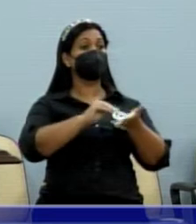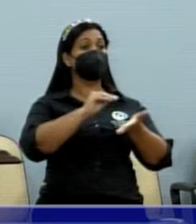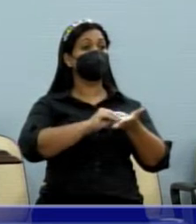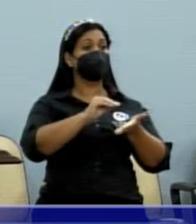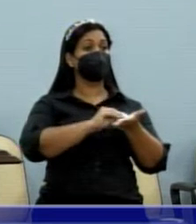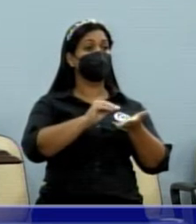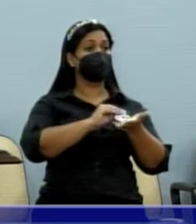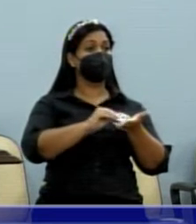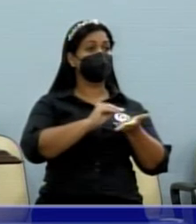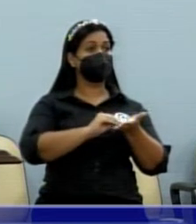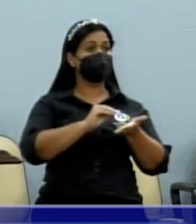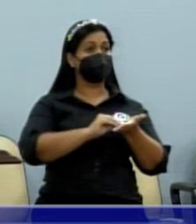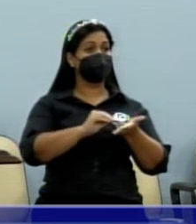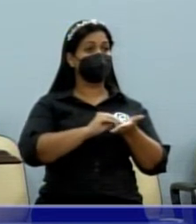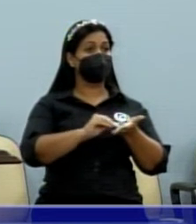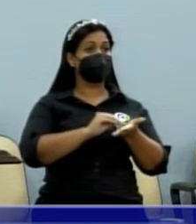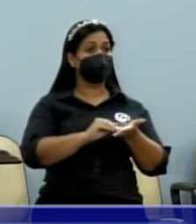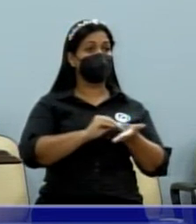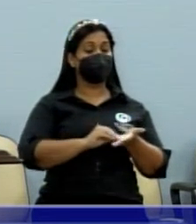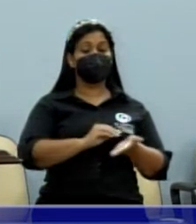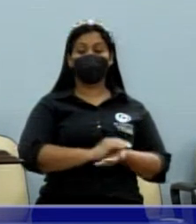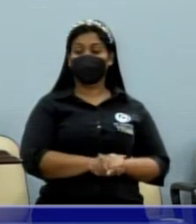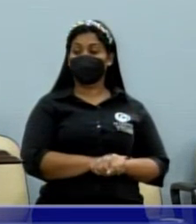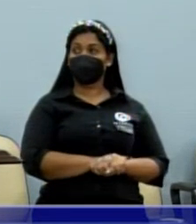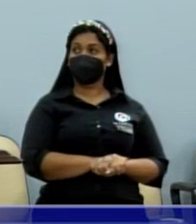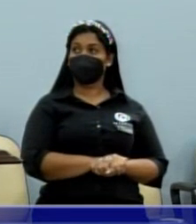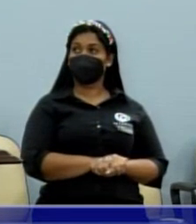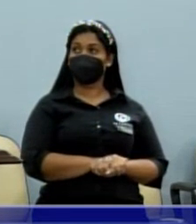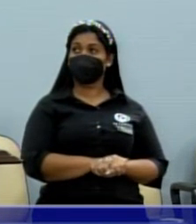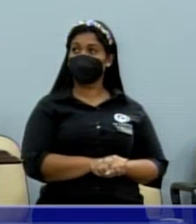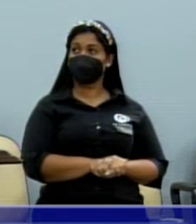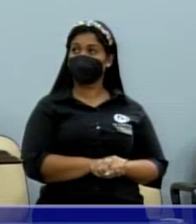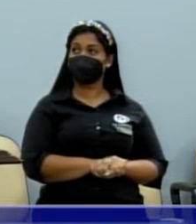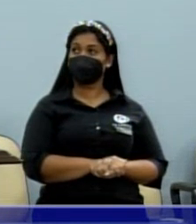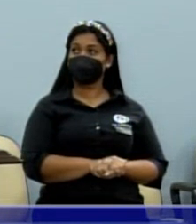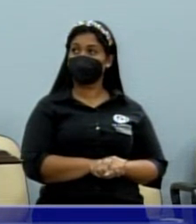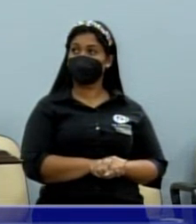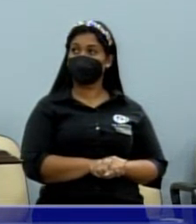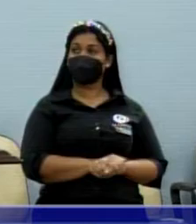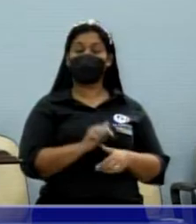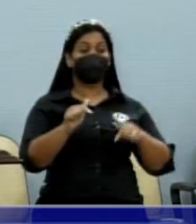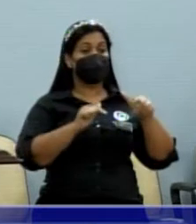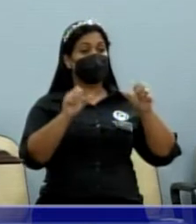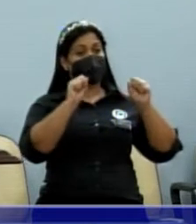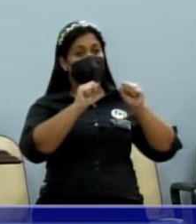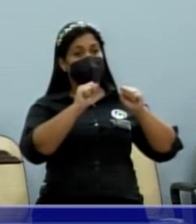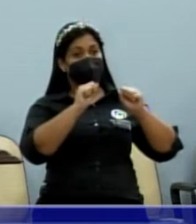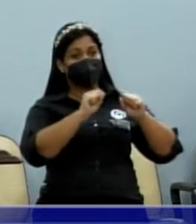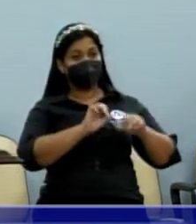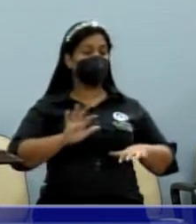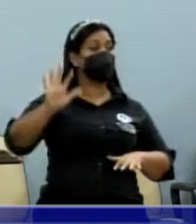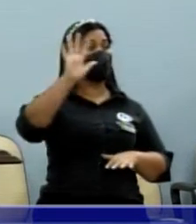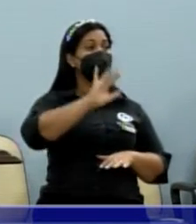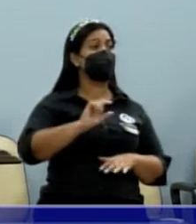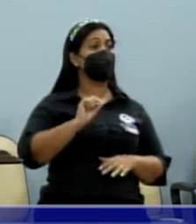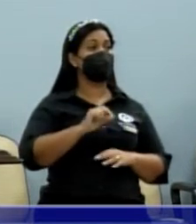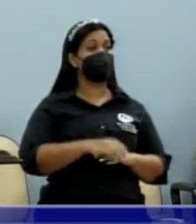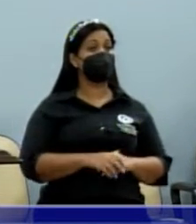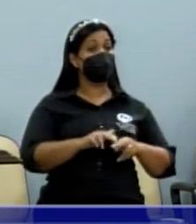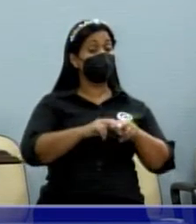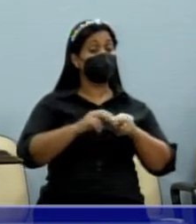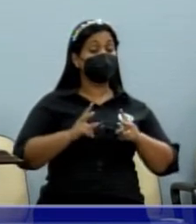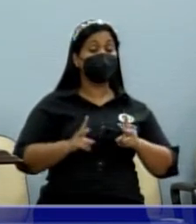Serviços Gerais, por estar dando